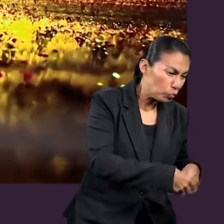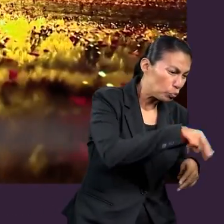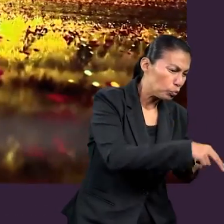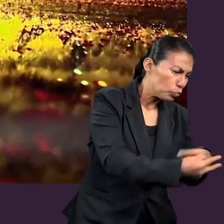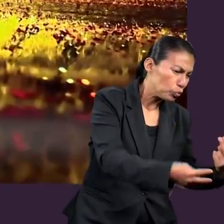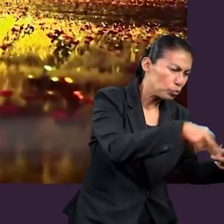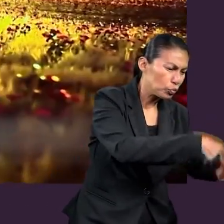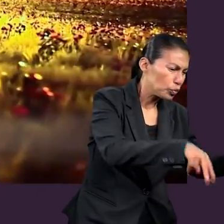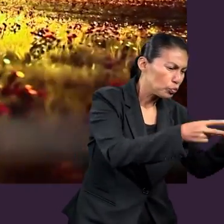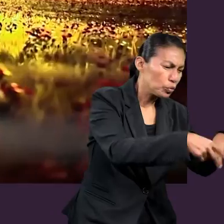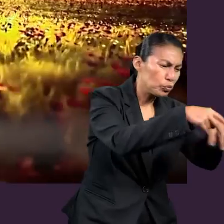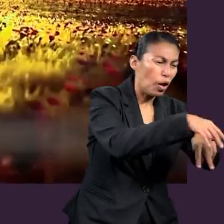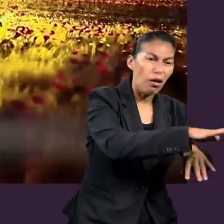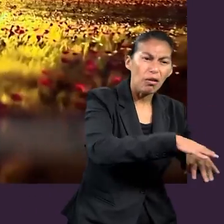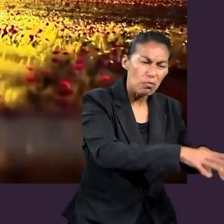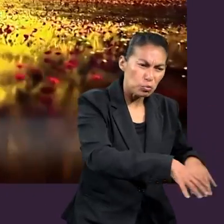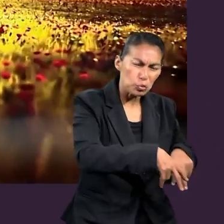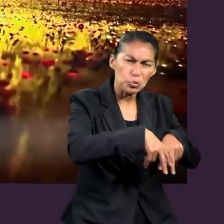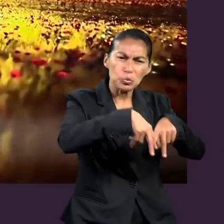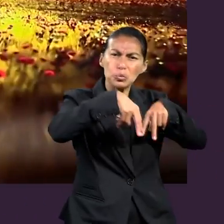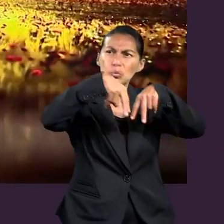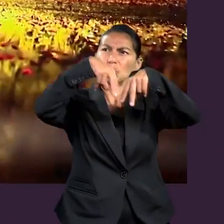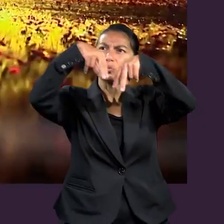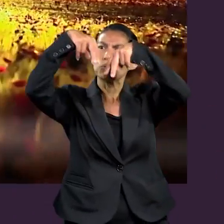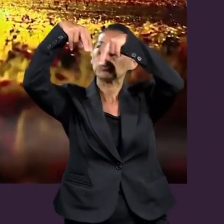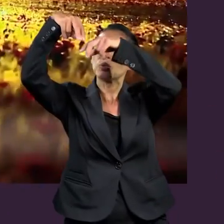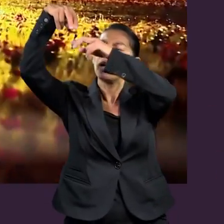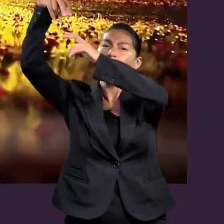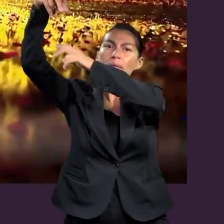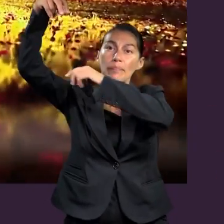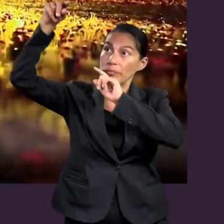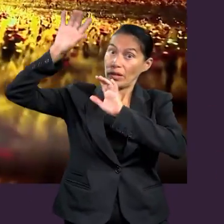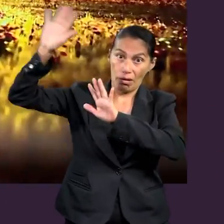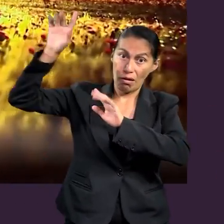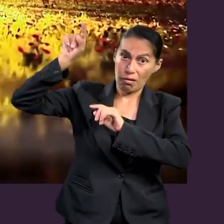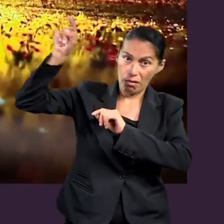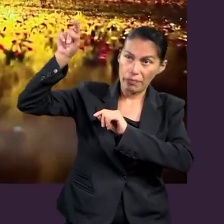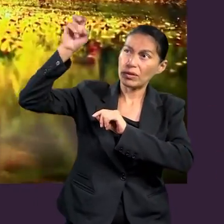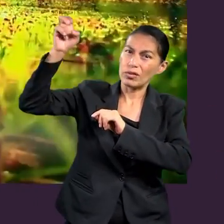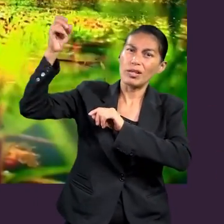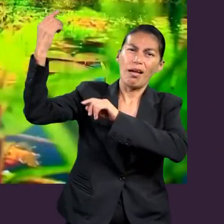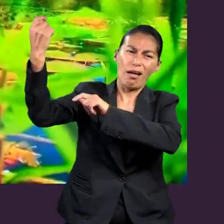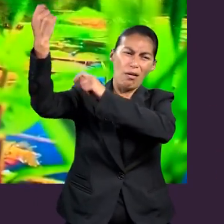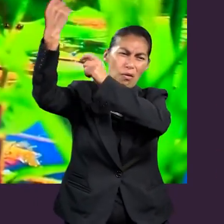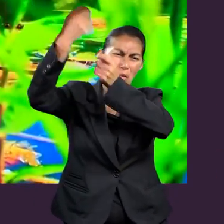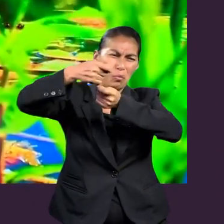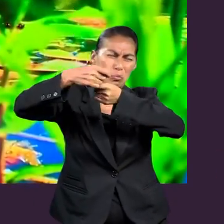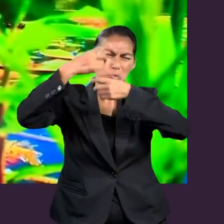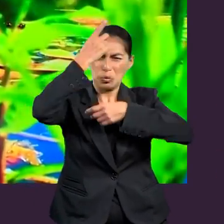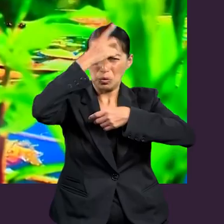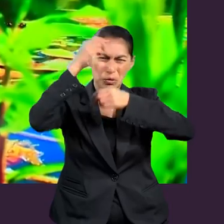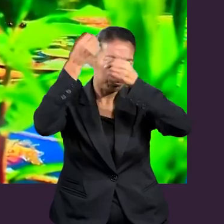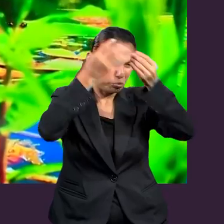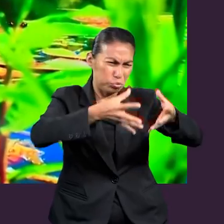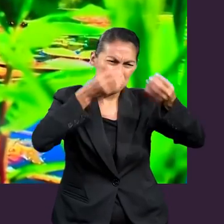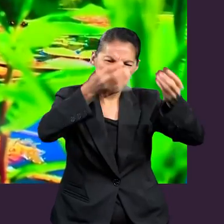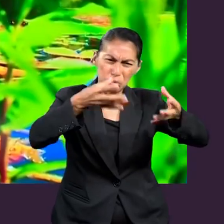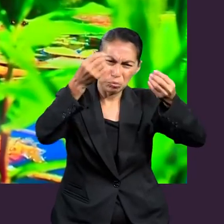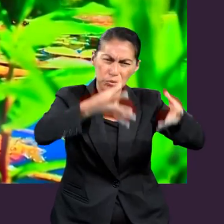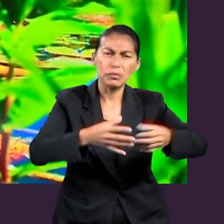Y una vez que asciende, Cristo hace que desciendan dones para sus hijos, para su iglesia.